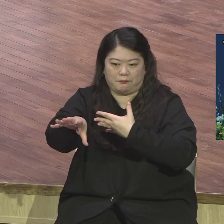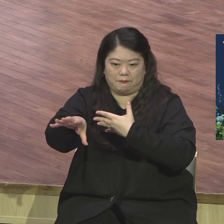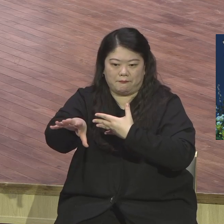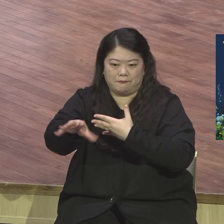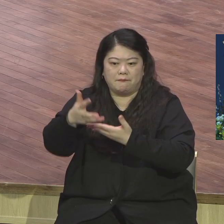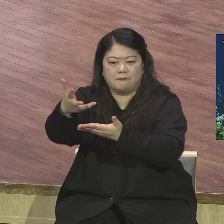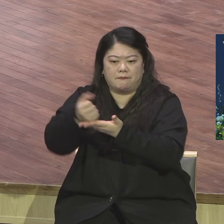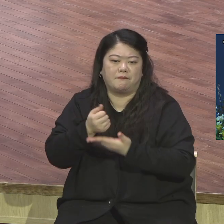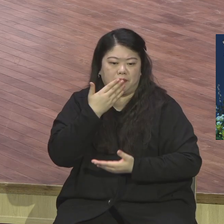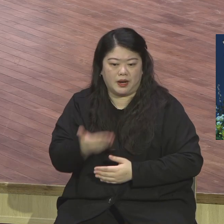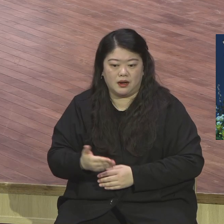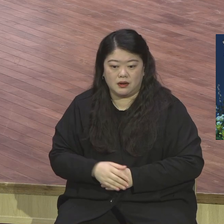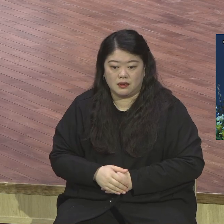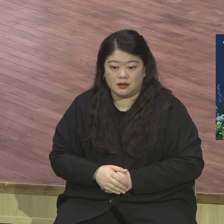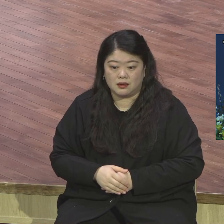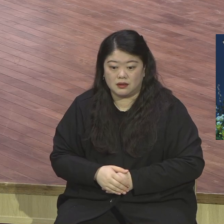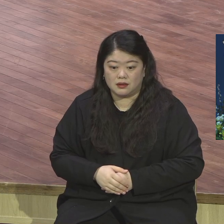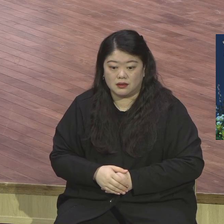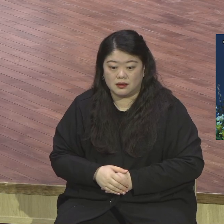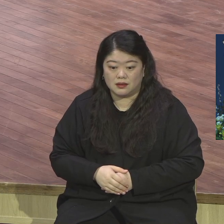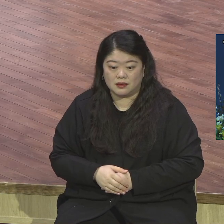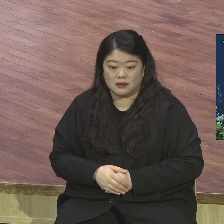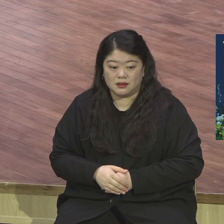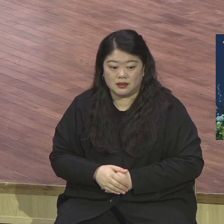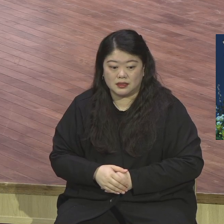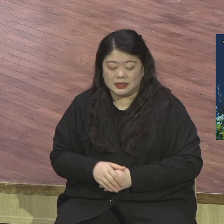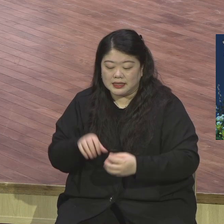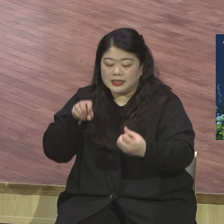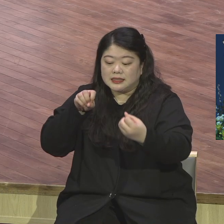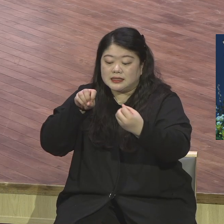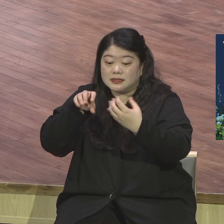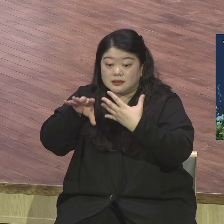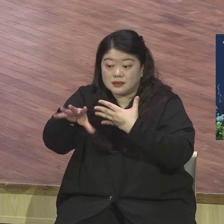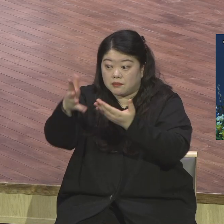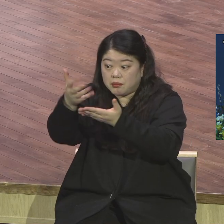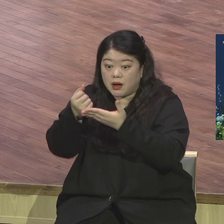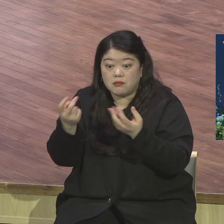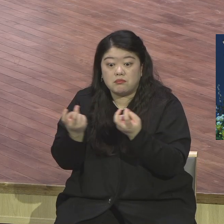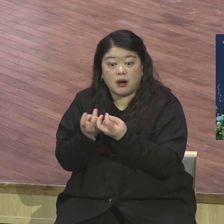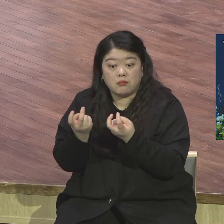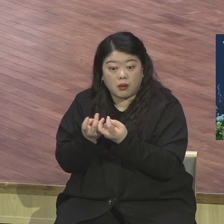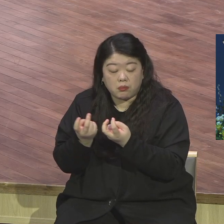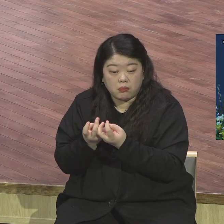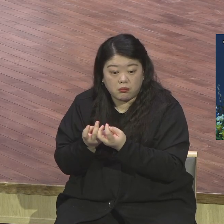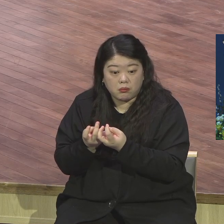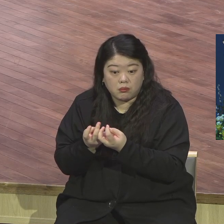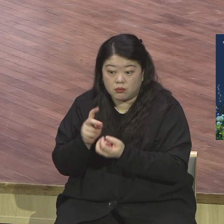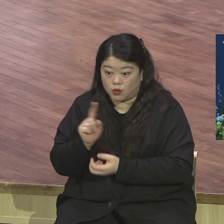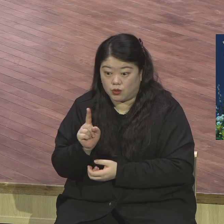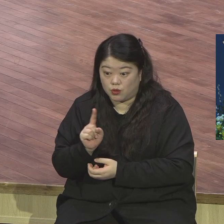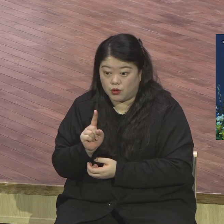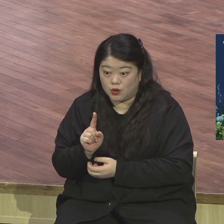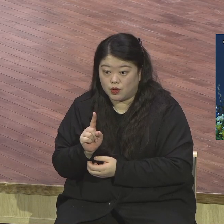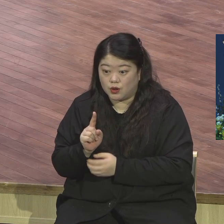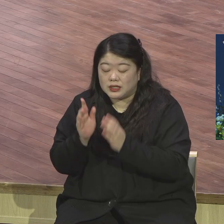받을 수밖에 없는 그 핵심이 바로 응답 시스템 구축이 뭐냐 응답 받을 수밖에 없는 이 시스템이 뭐냐